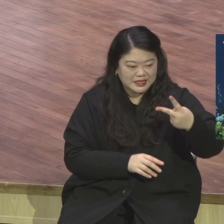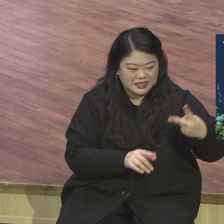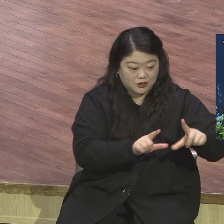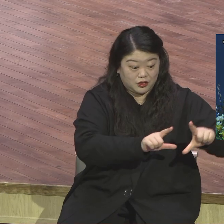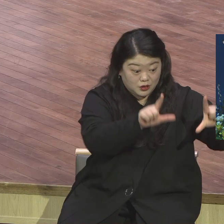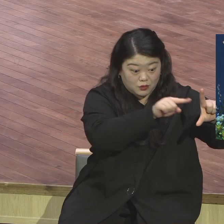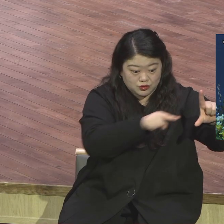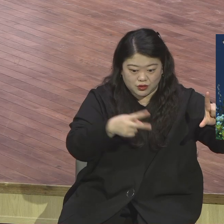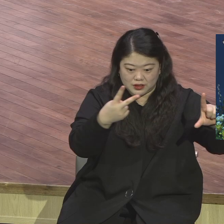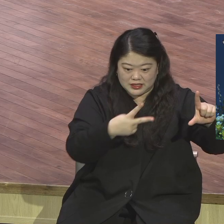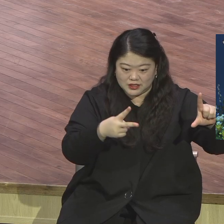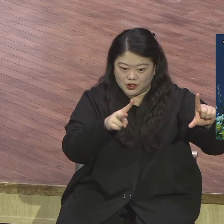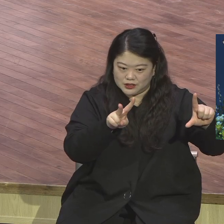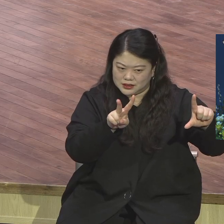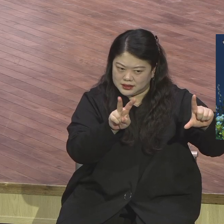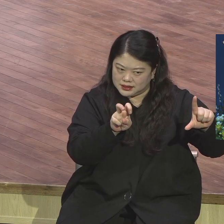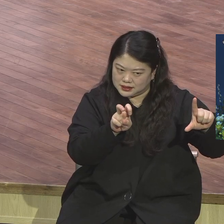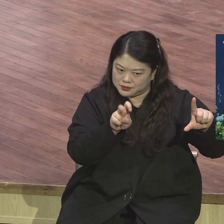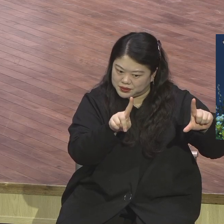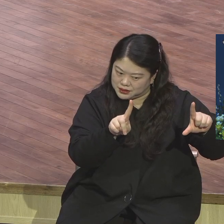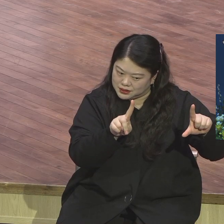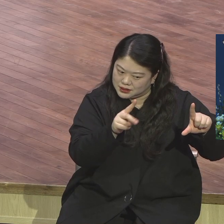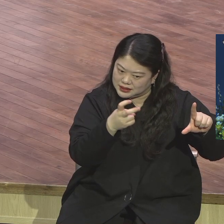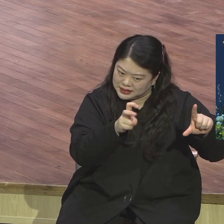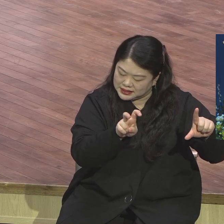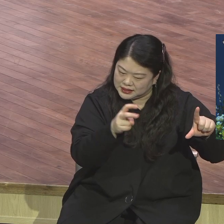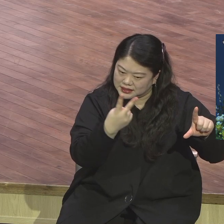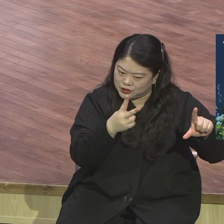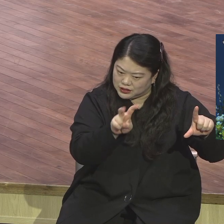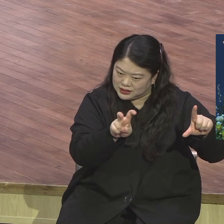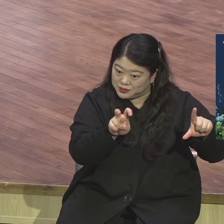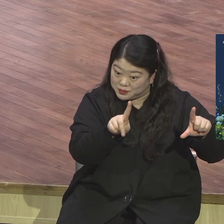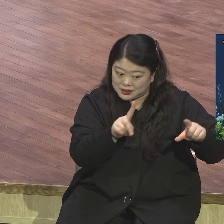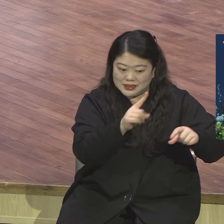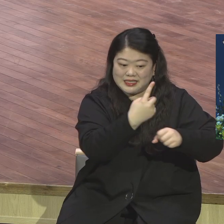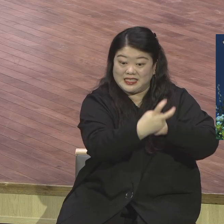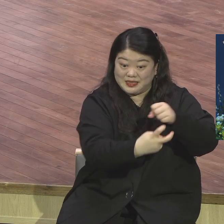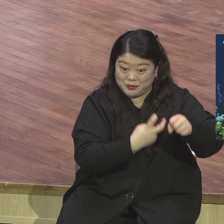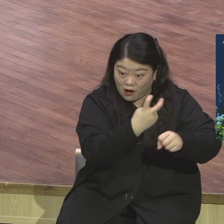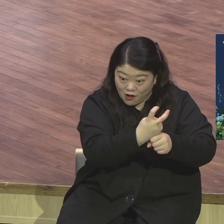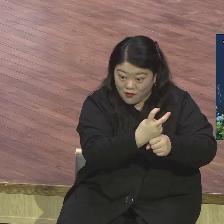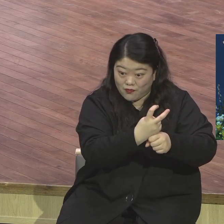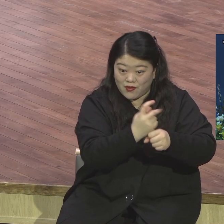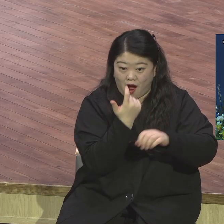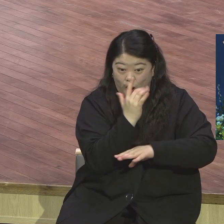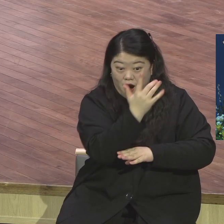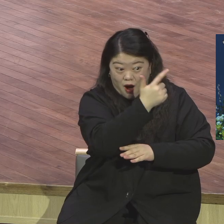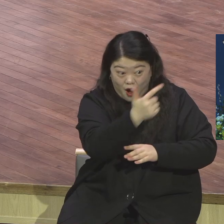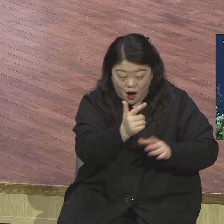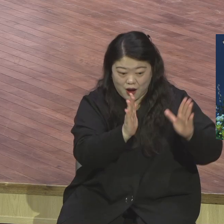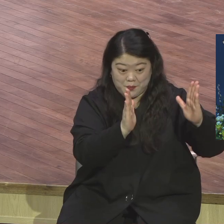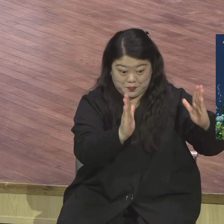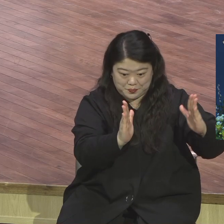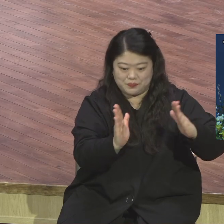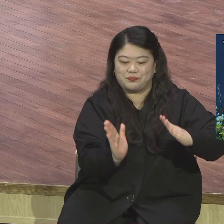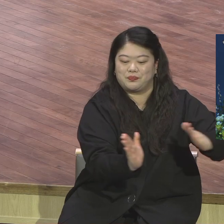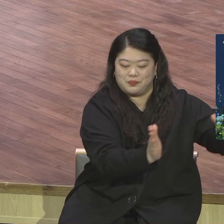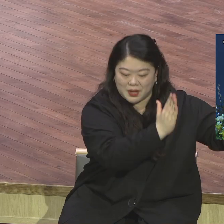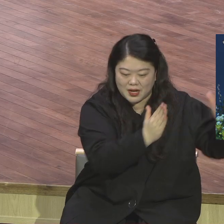2022년에 한 해에 그렇게 이어지는 개념 이상의 특별한 그런 의미가 있다. 그것은 바로 본당